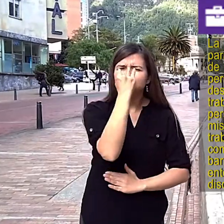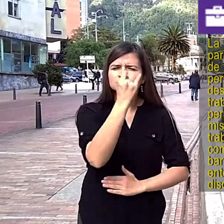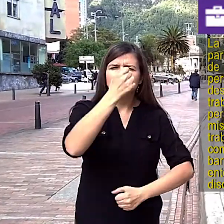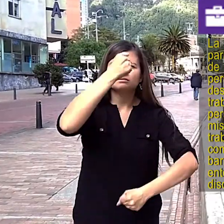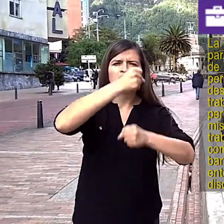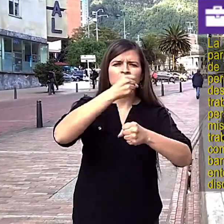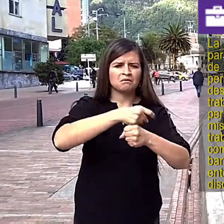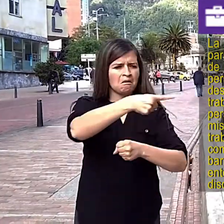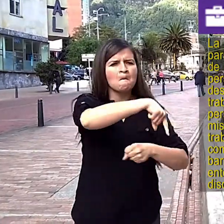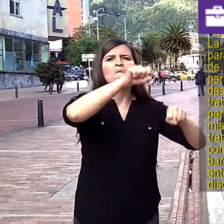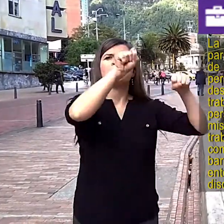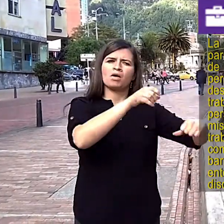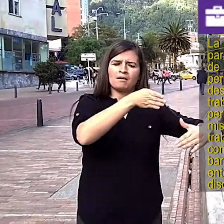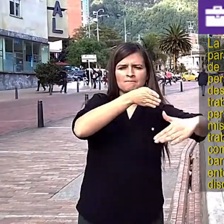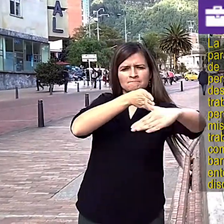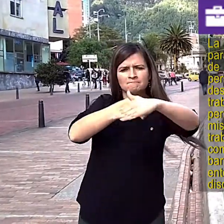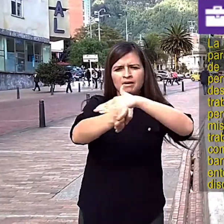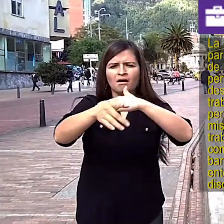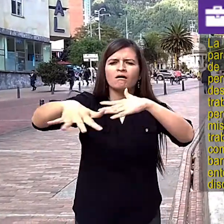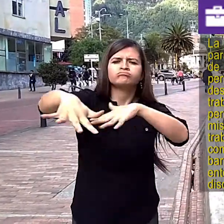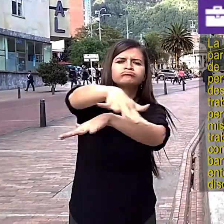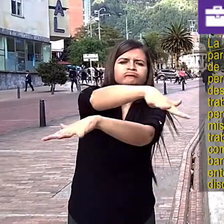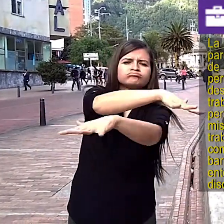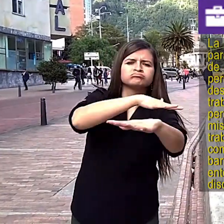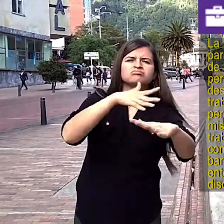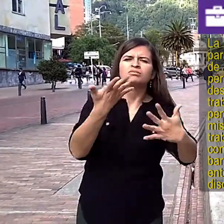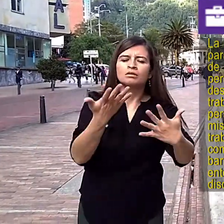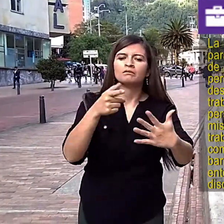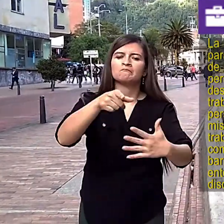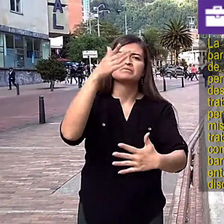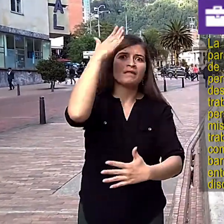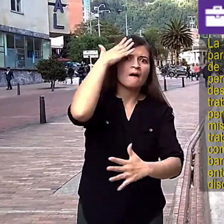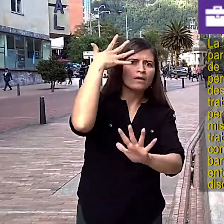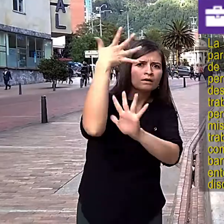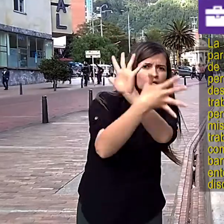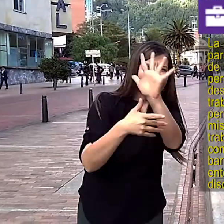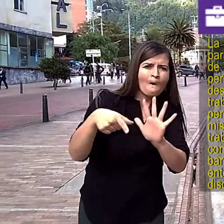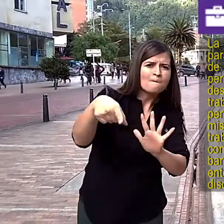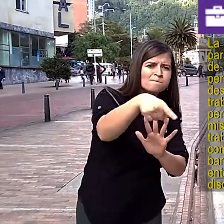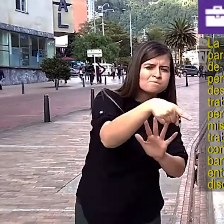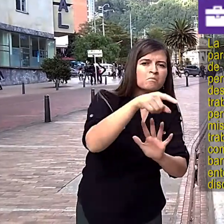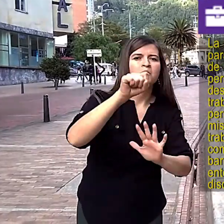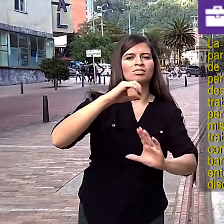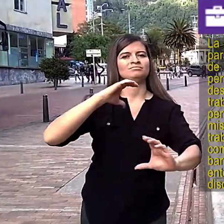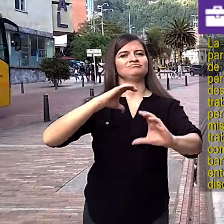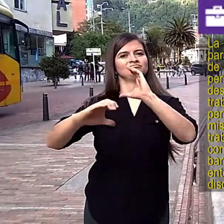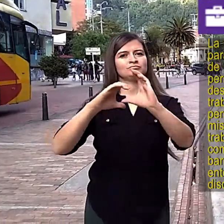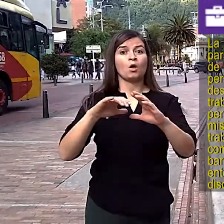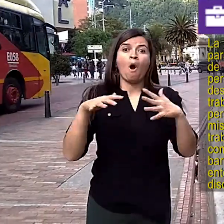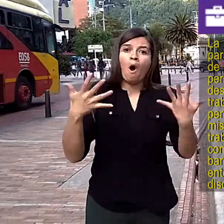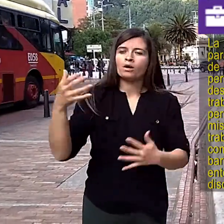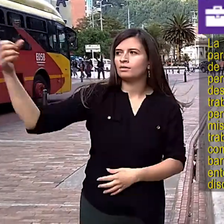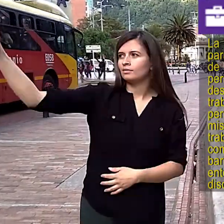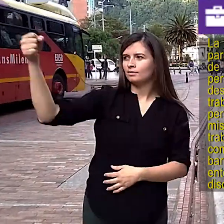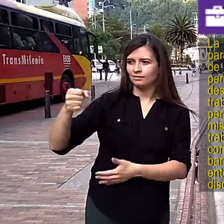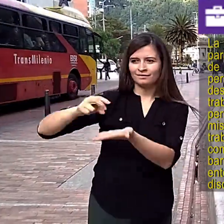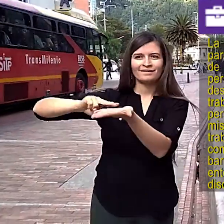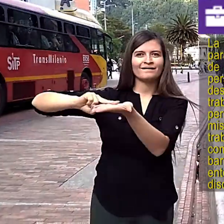personas sordas cuenten con la misma posibilidad para aspirar a un trabajo que refleje sus intereses y competencias. Las